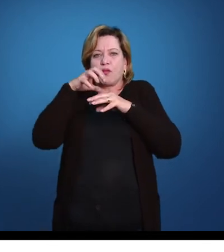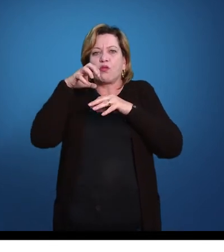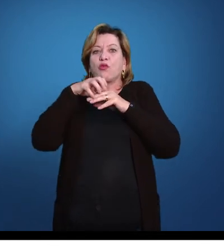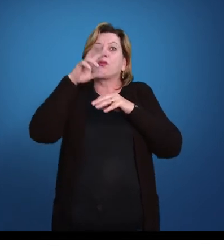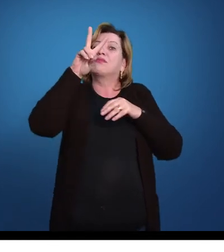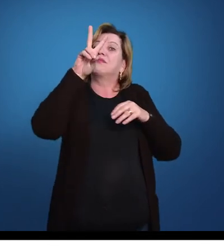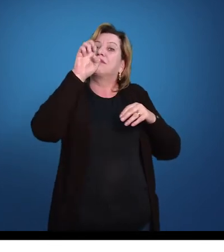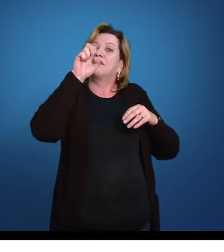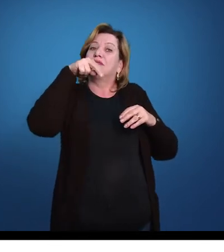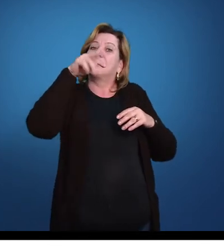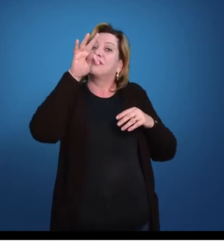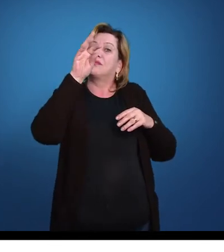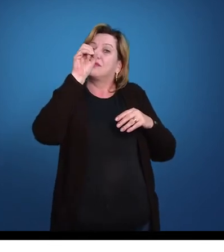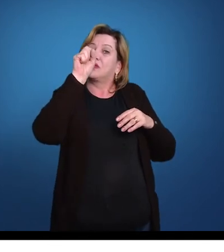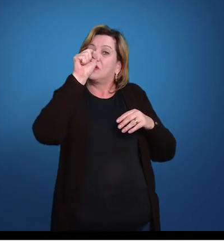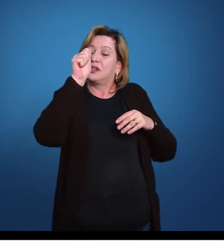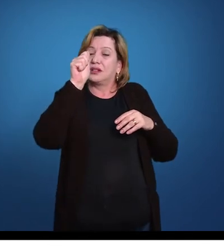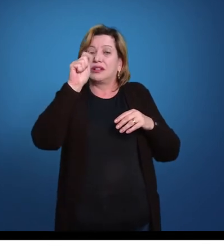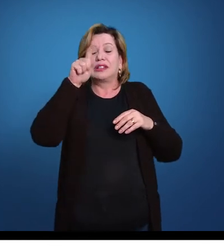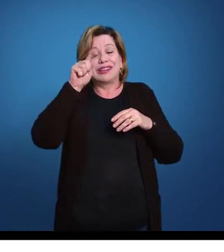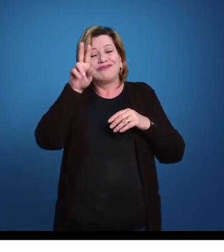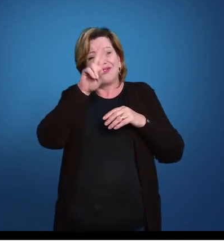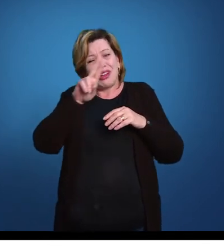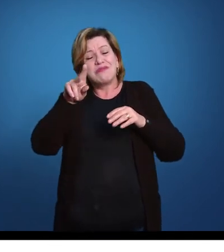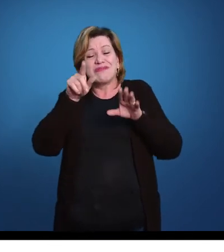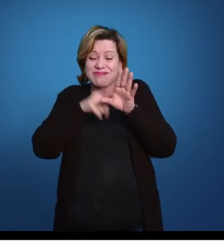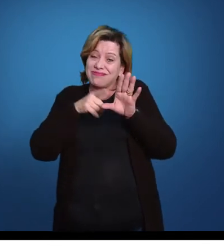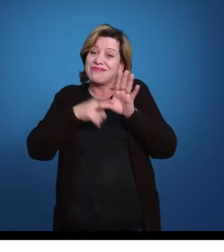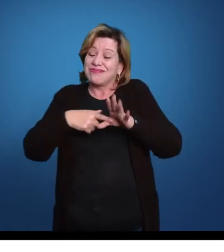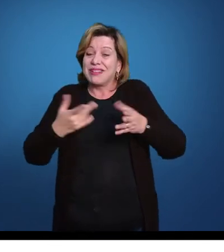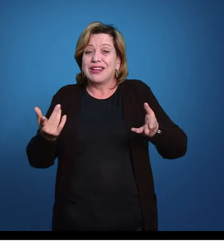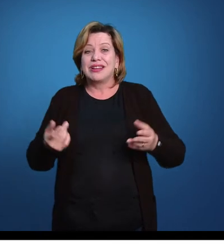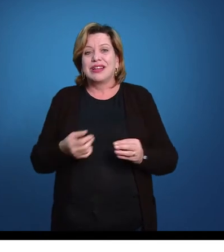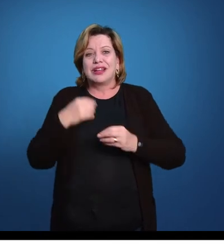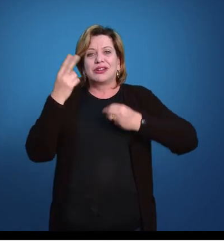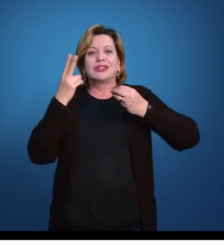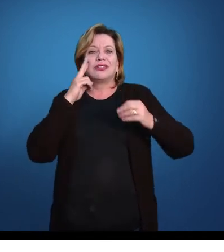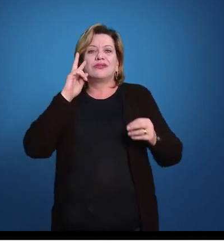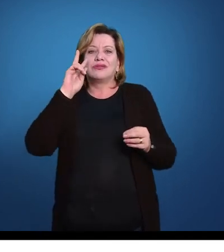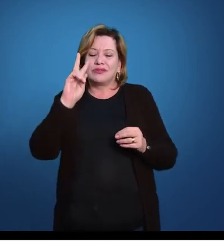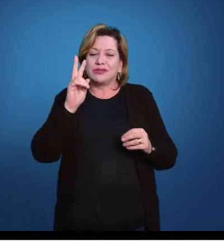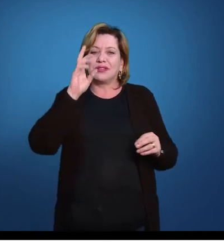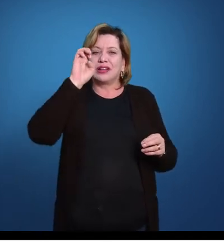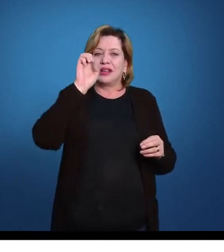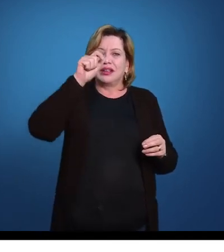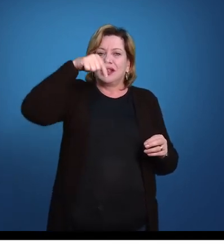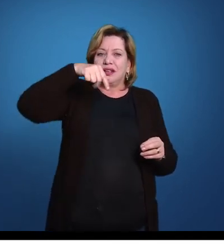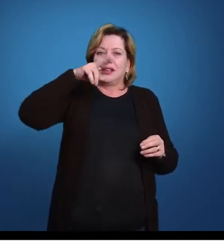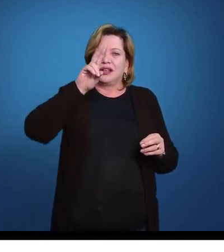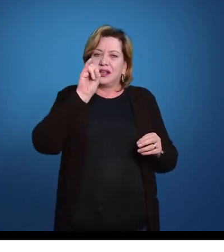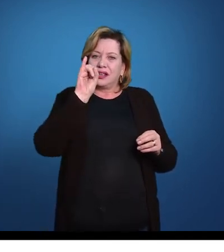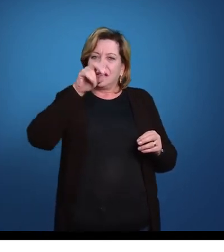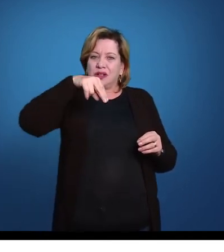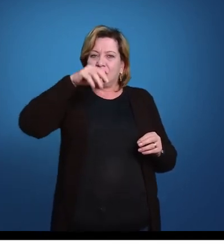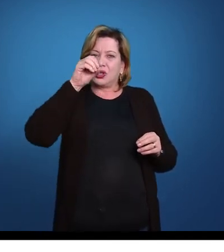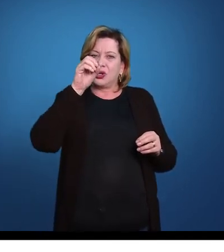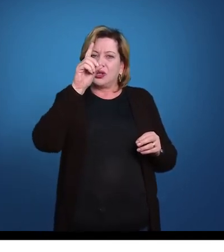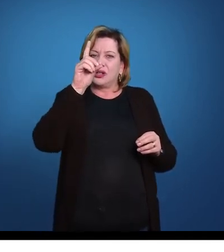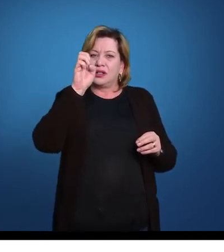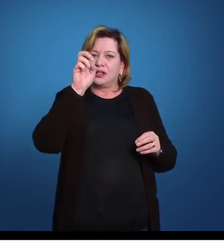pódio ou pé. Agora, dando uma olhada nas classes de equinodermos, então, se a gente viu aqui, eu estou olhando eles todos,